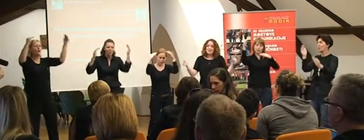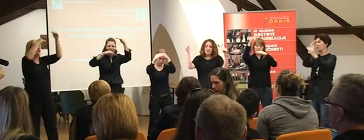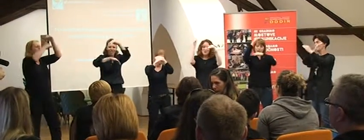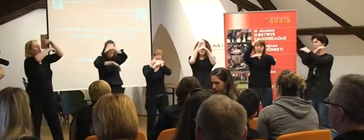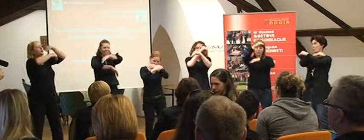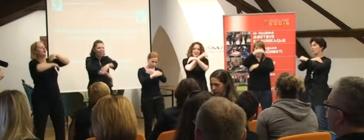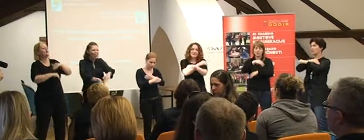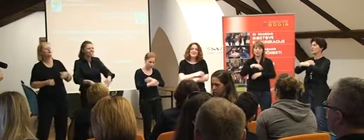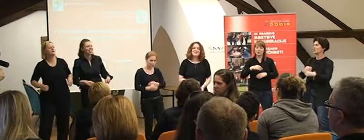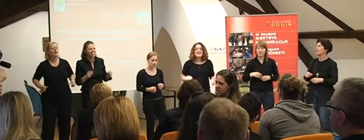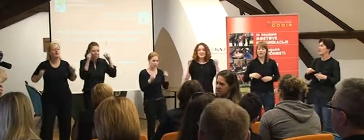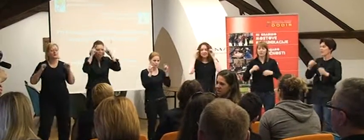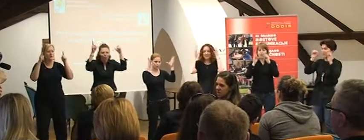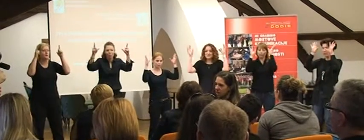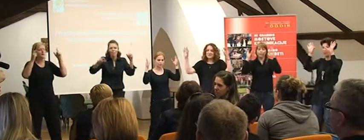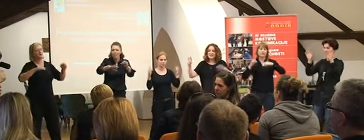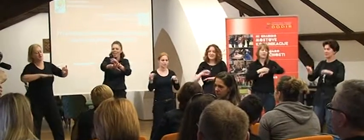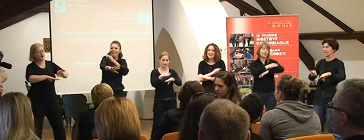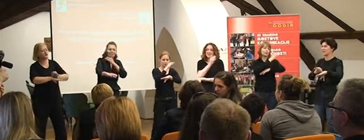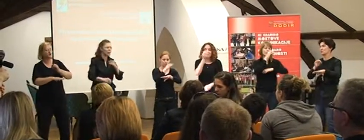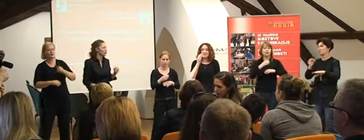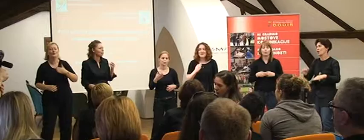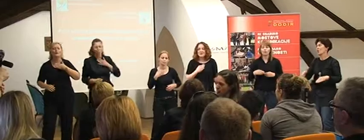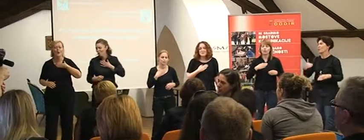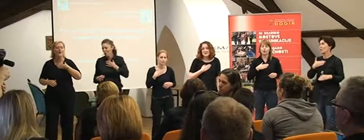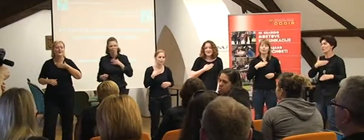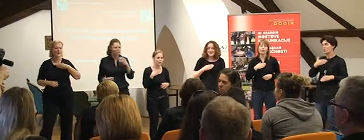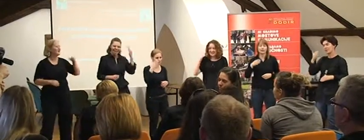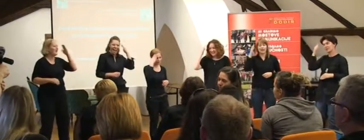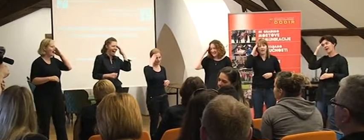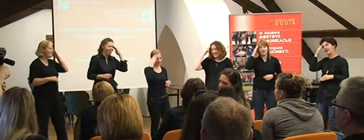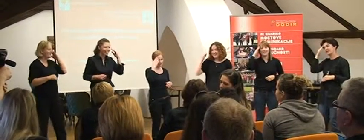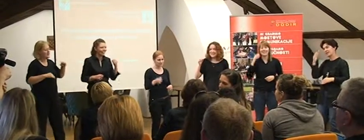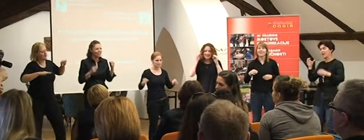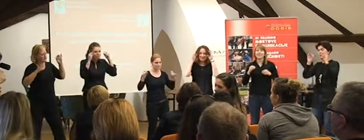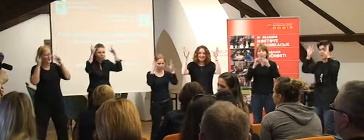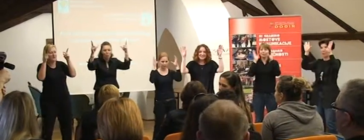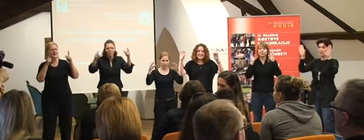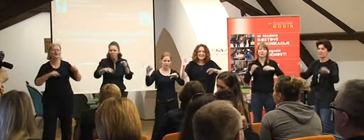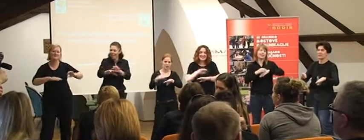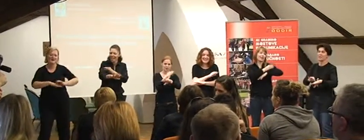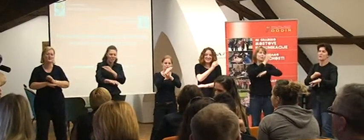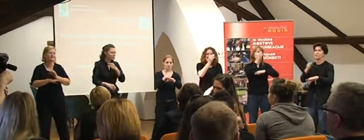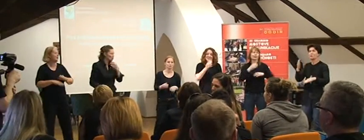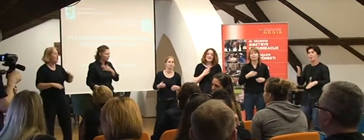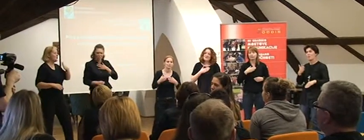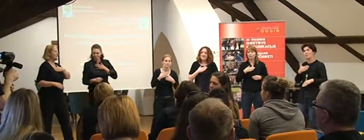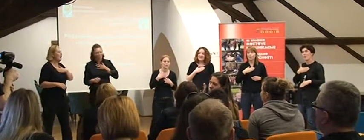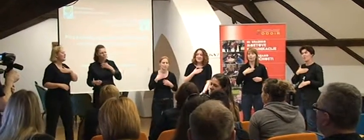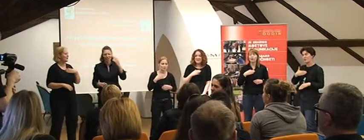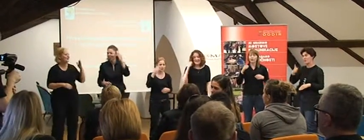noći I probudiš sreću U mojoj glavi I probudiš sreću U mojoj